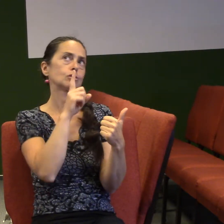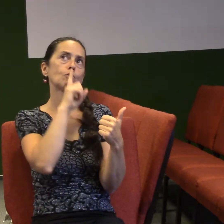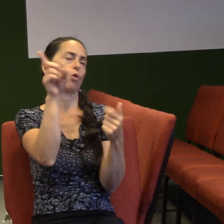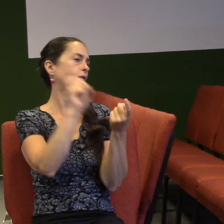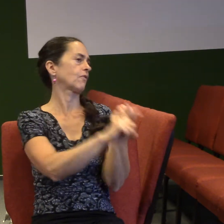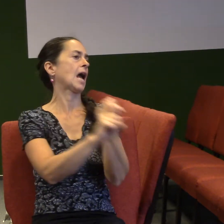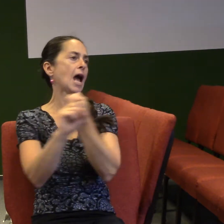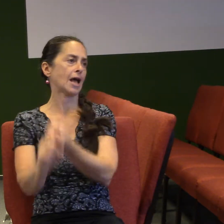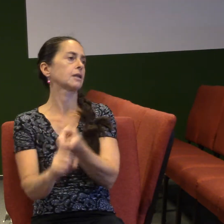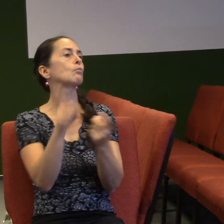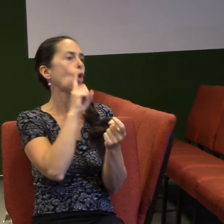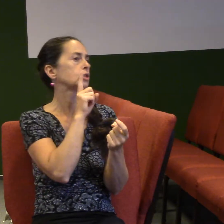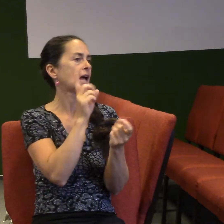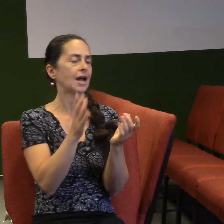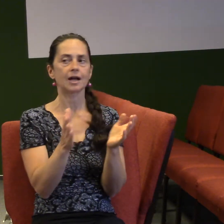Já bych začal to dnešní slovo